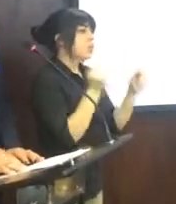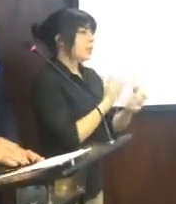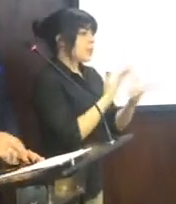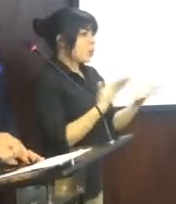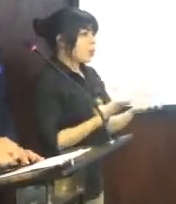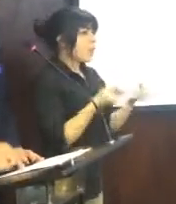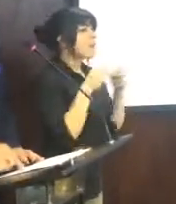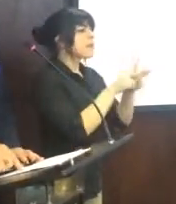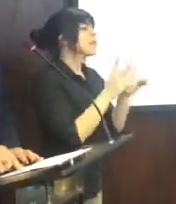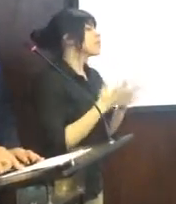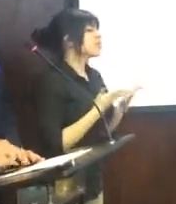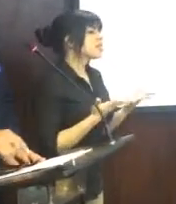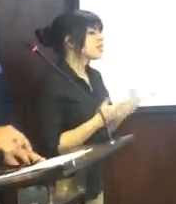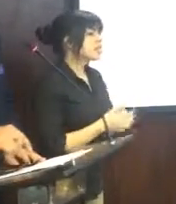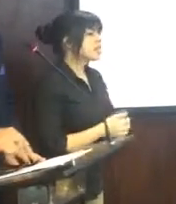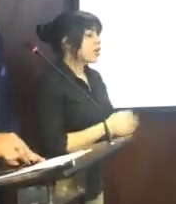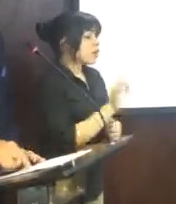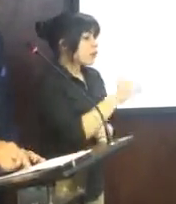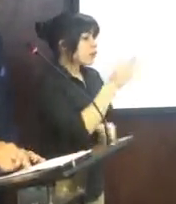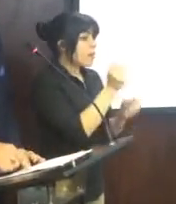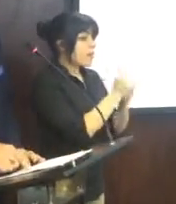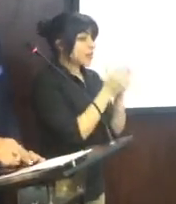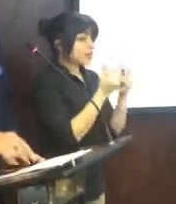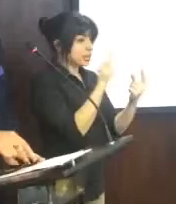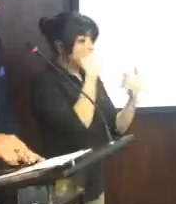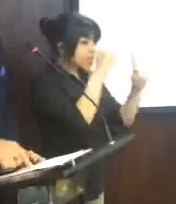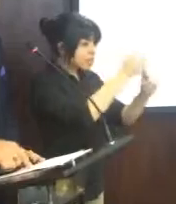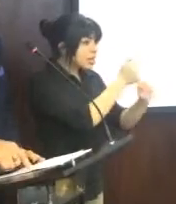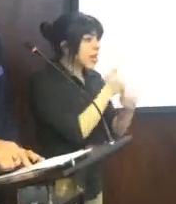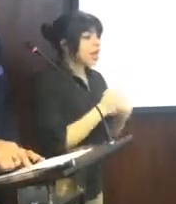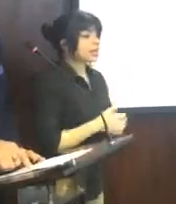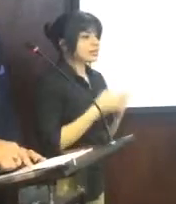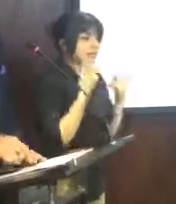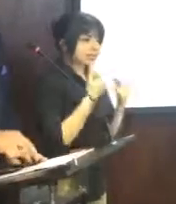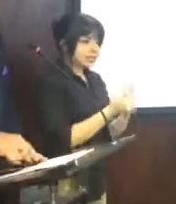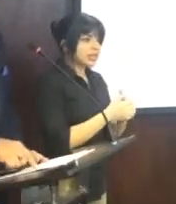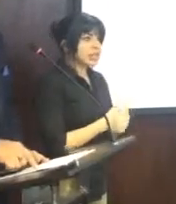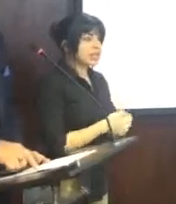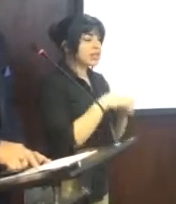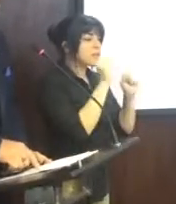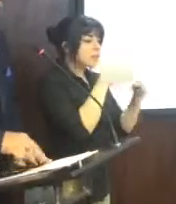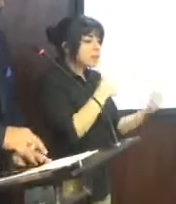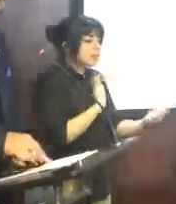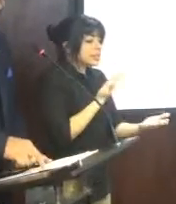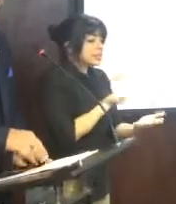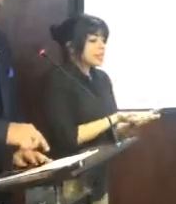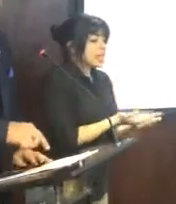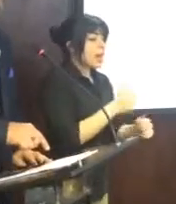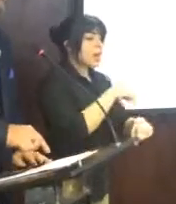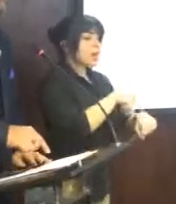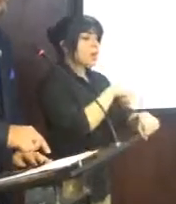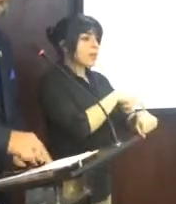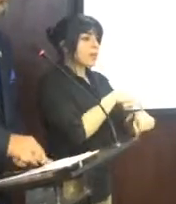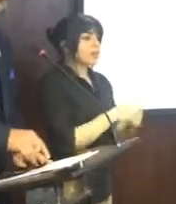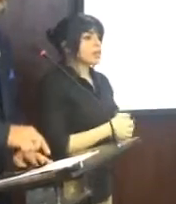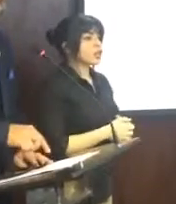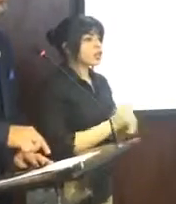Pública que ha permitido de manera eficaz, eficiente, el llegar en los momentos